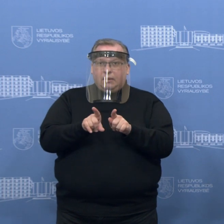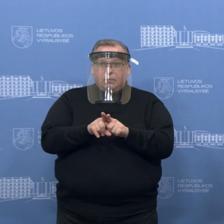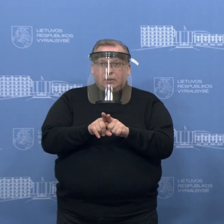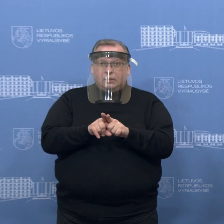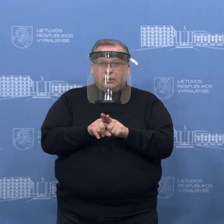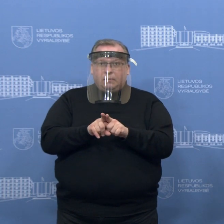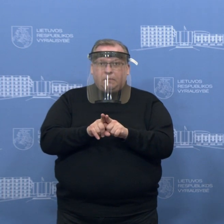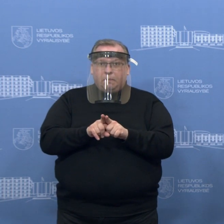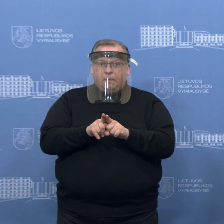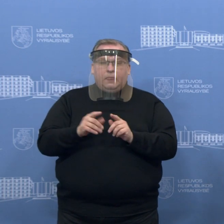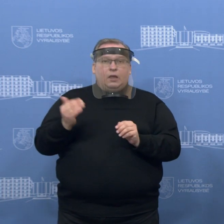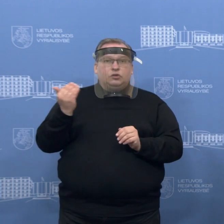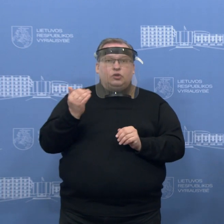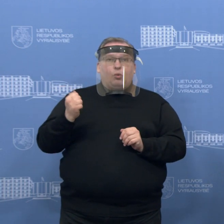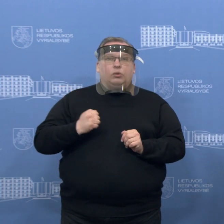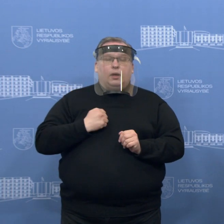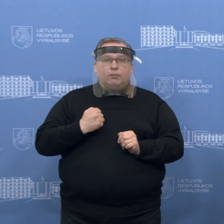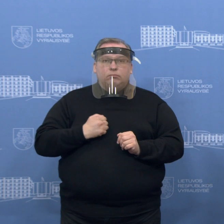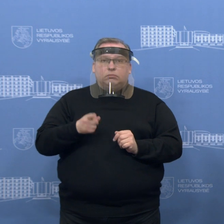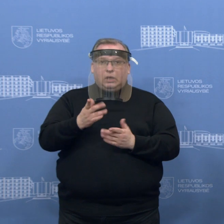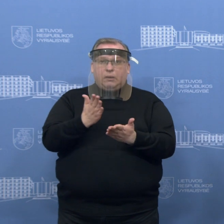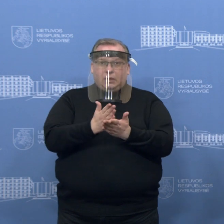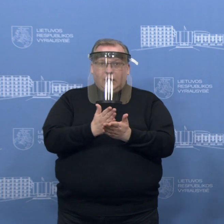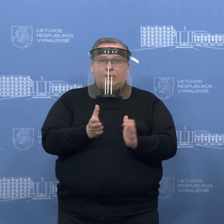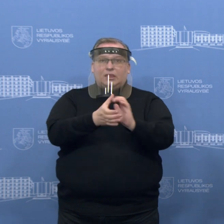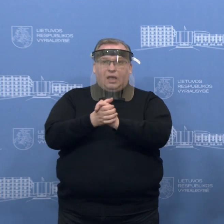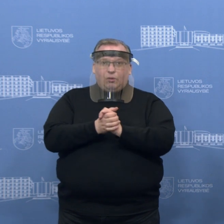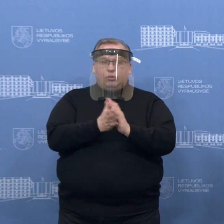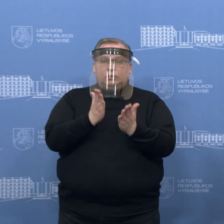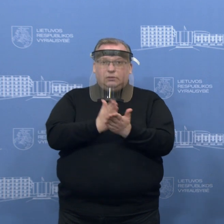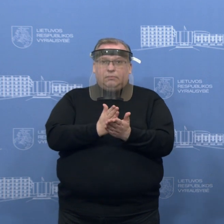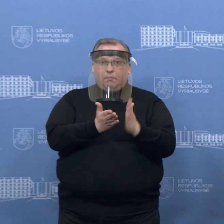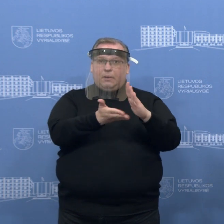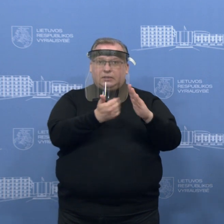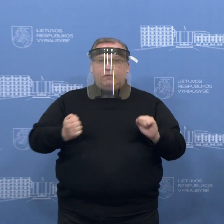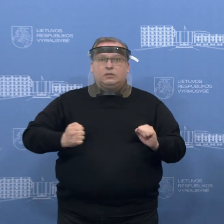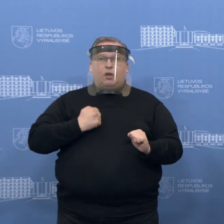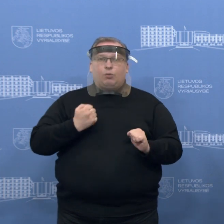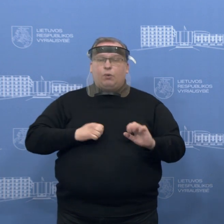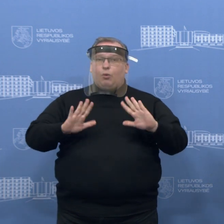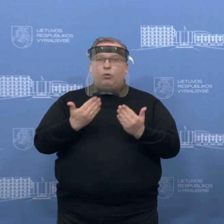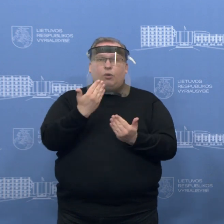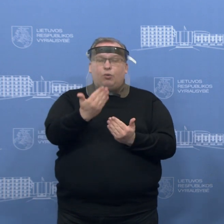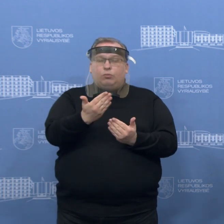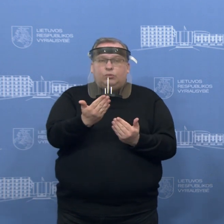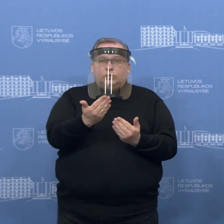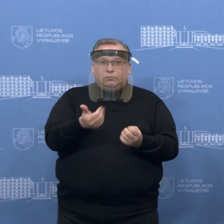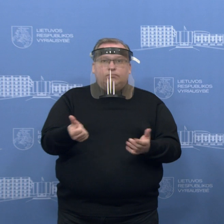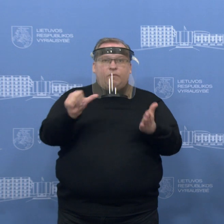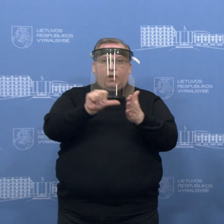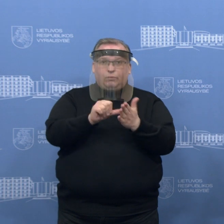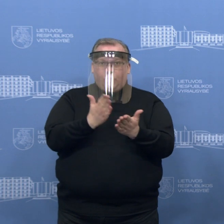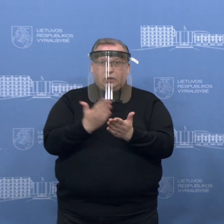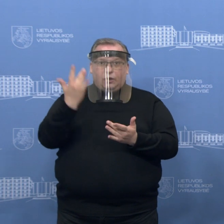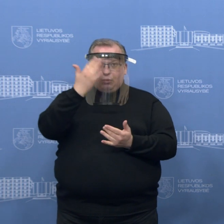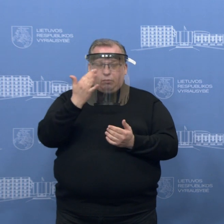Šiauliai. Kodėl yra nuspręsta taikos metu pasitelkti kariuomenę? Kokia bus su jos roliu visų nuomenė šis vėgly?